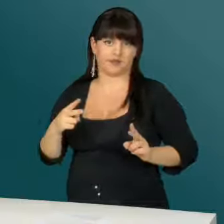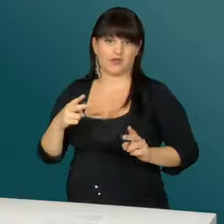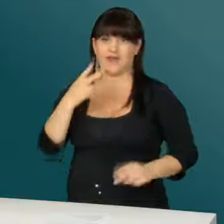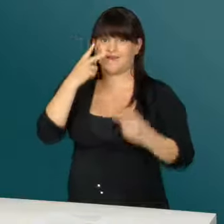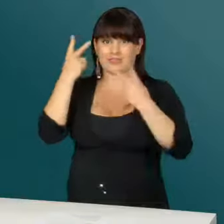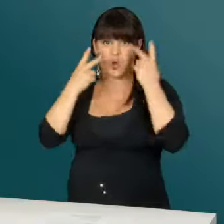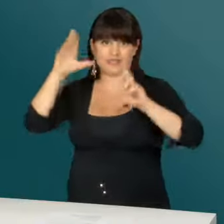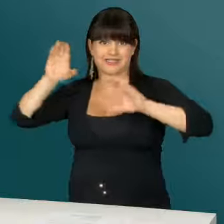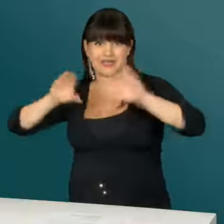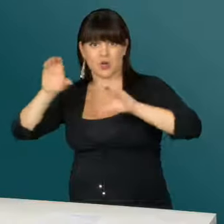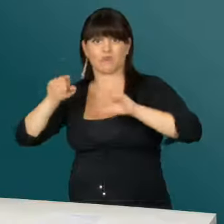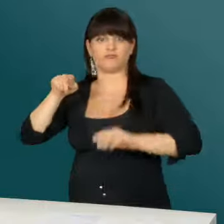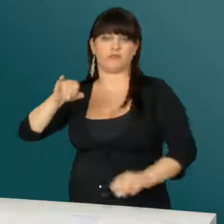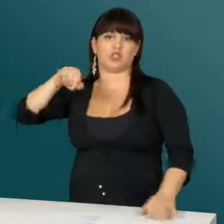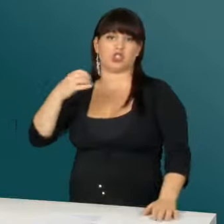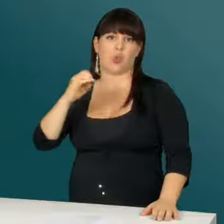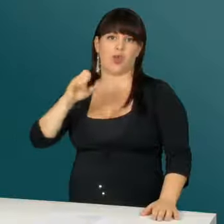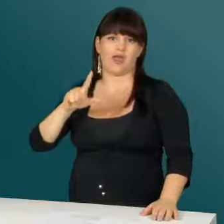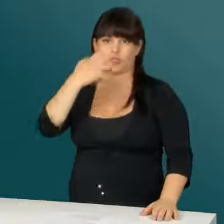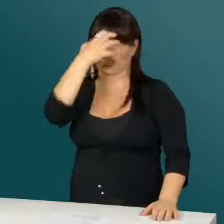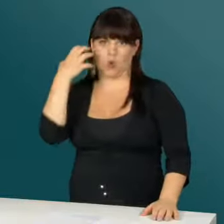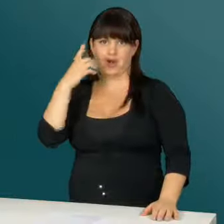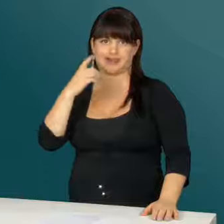Visualisierung wird von Joel de Giovanni übernommen.